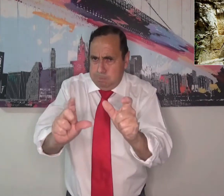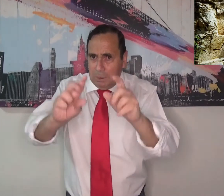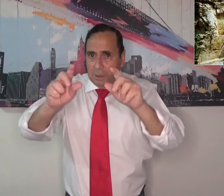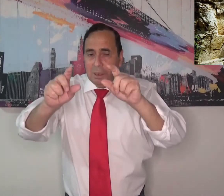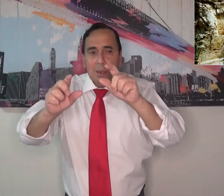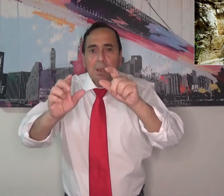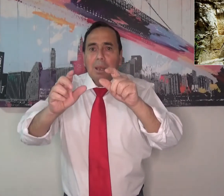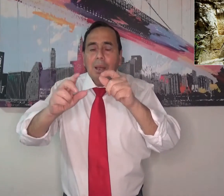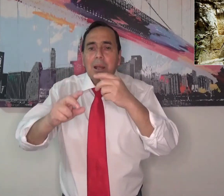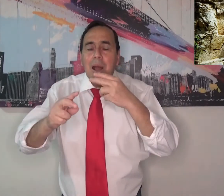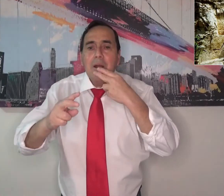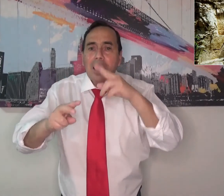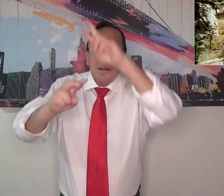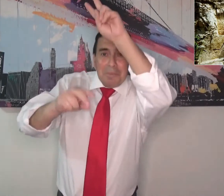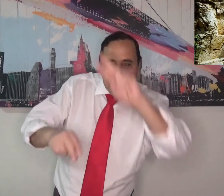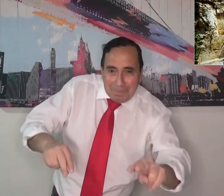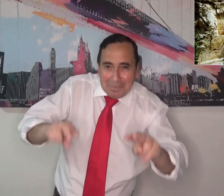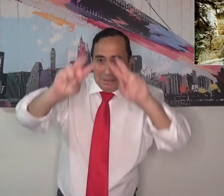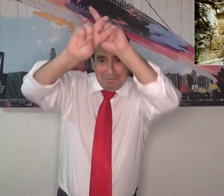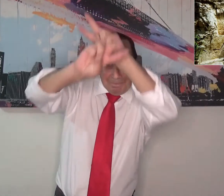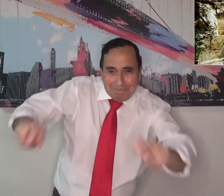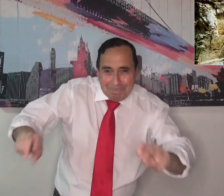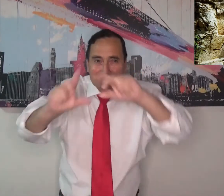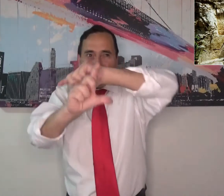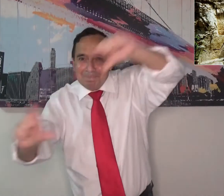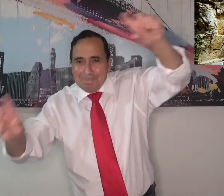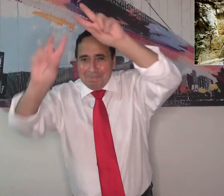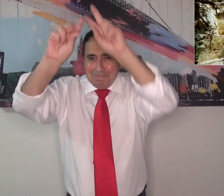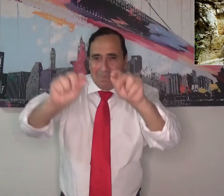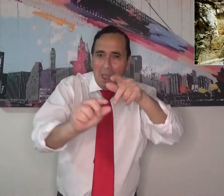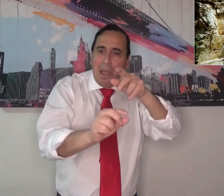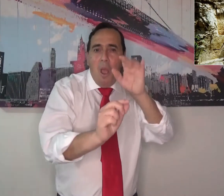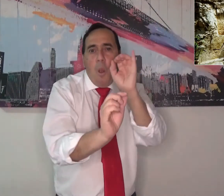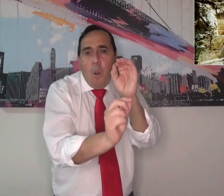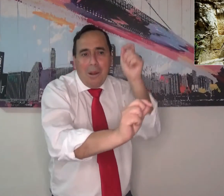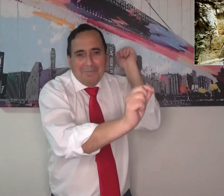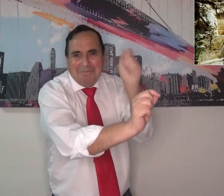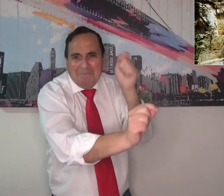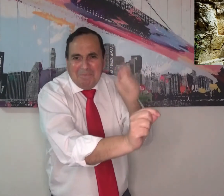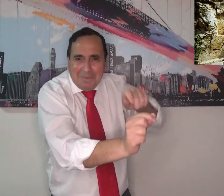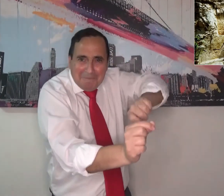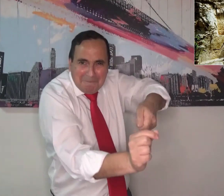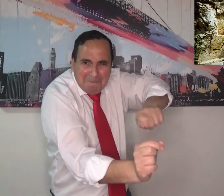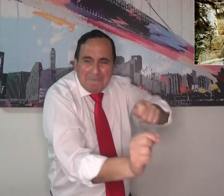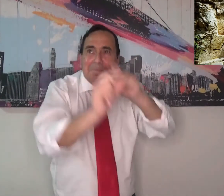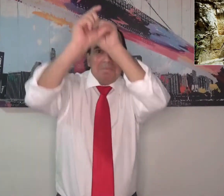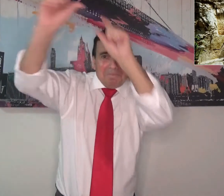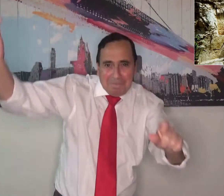dos guardianes para que lo guardaran, para que lo cerraran, para casi como una